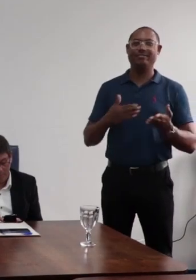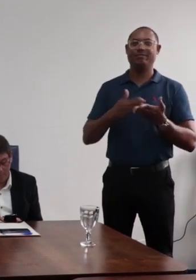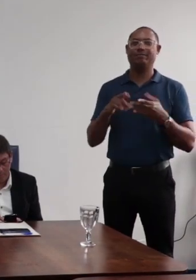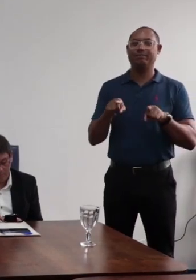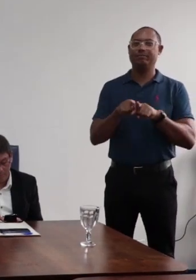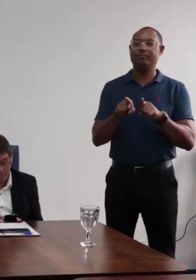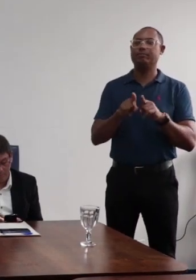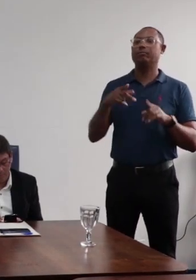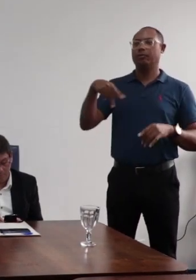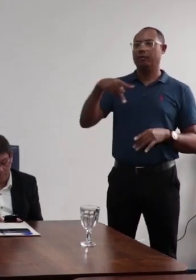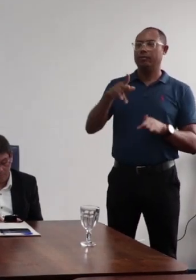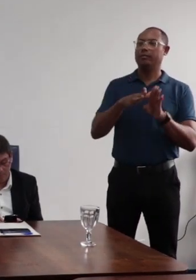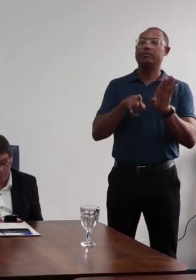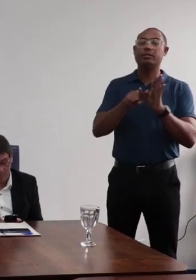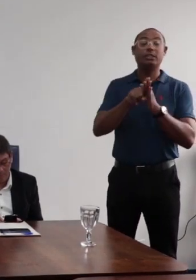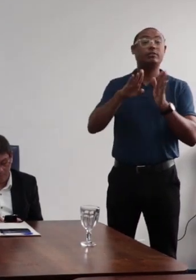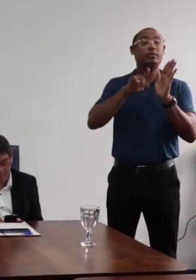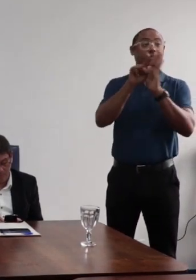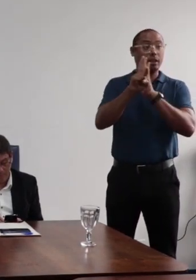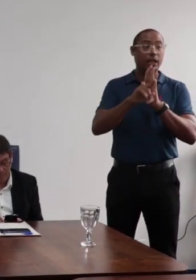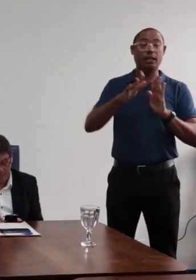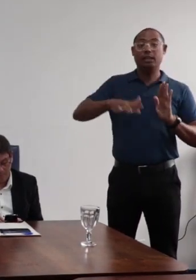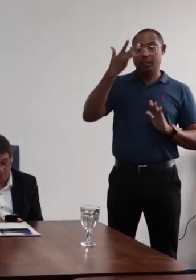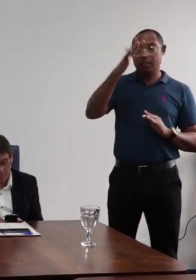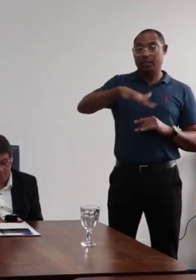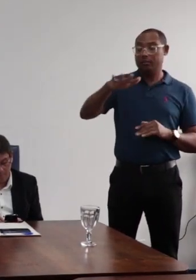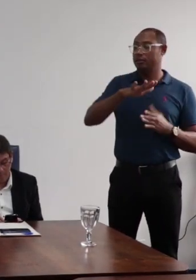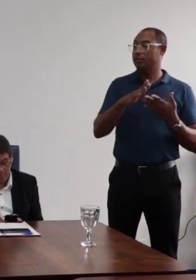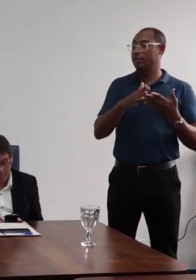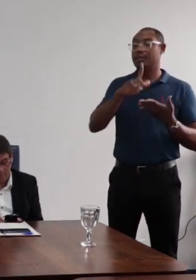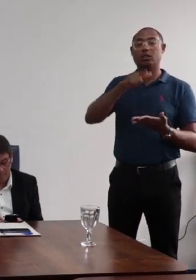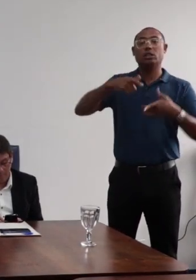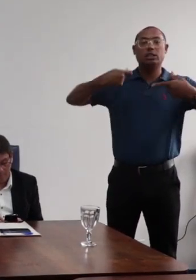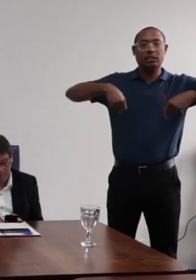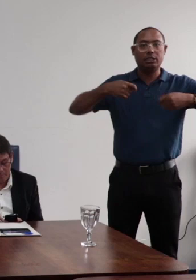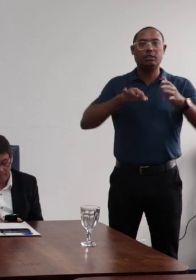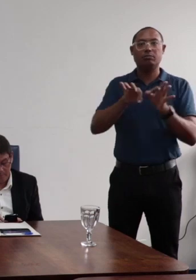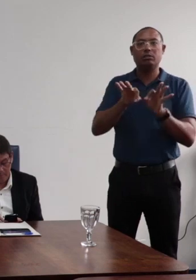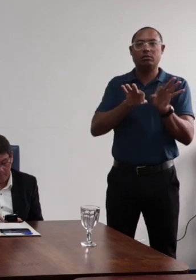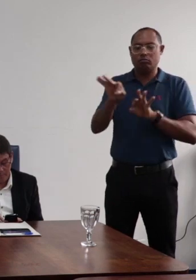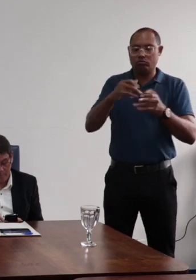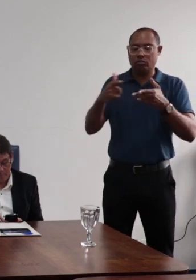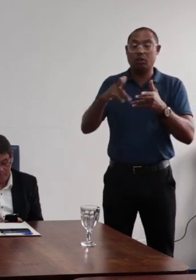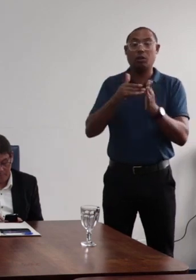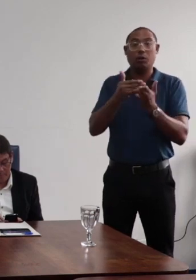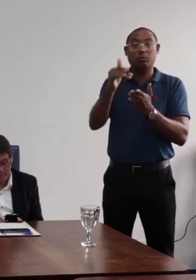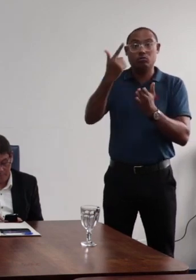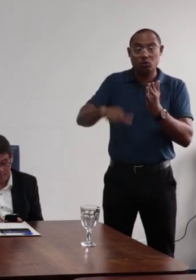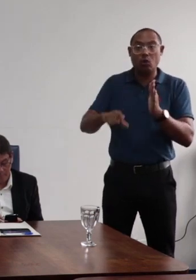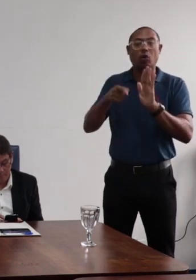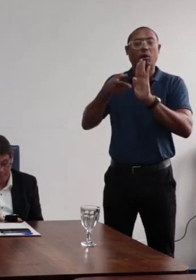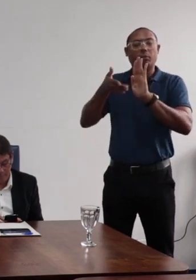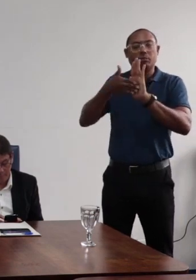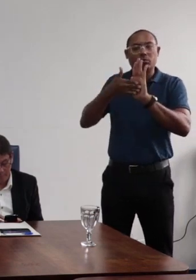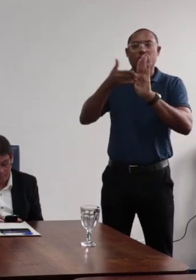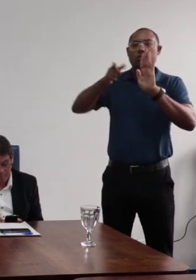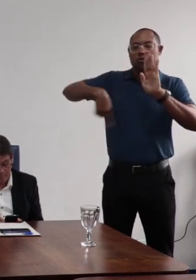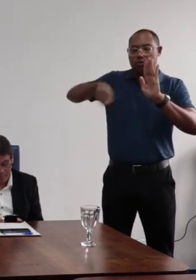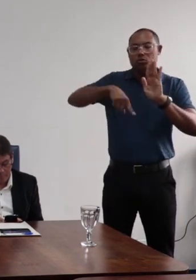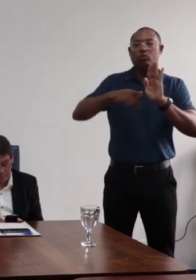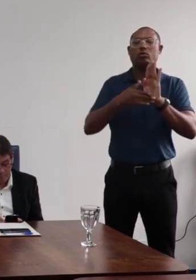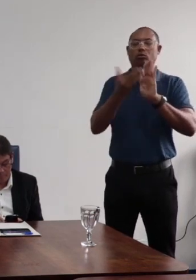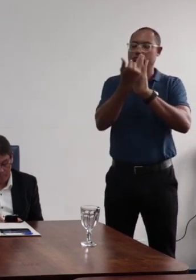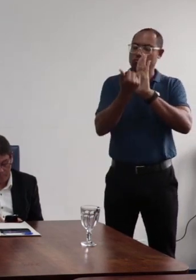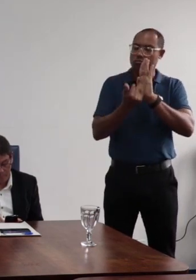Esse questionamento, e aí, de fato, o professor Danilo aponta a necessidade de caminharmos para uma revisão do nosso